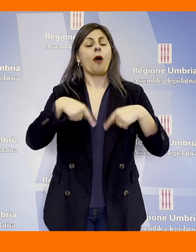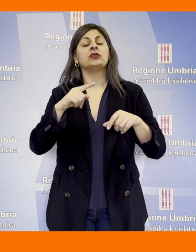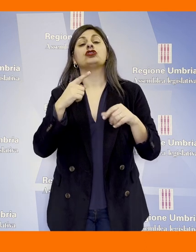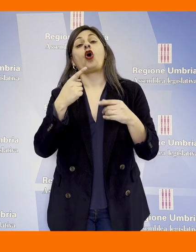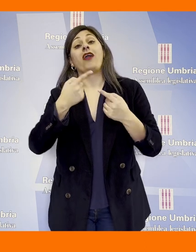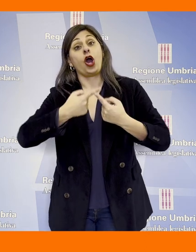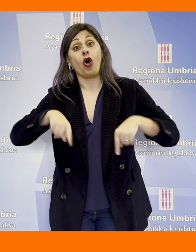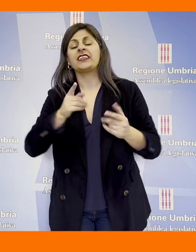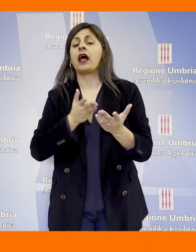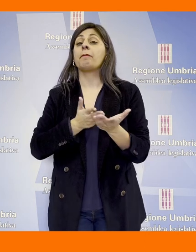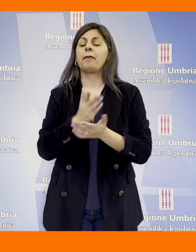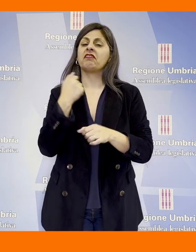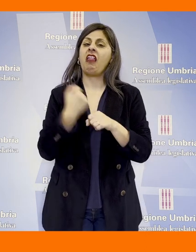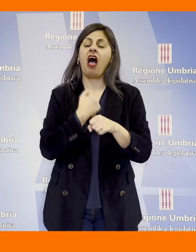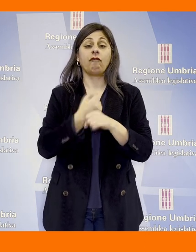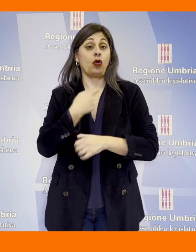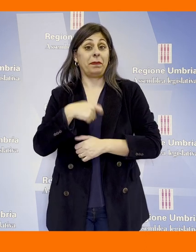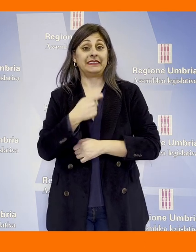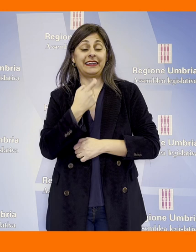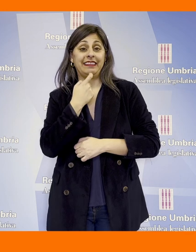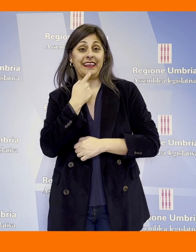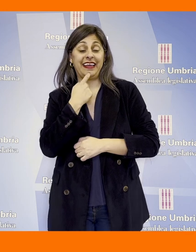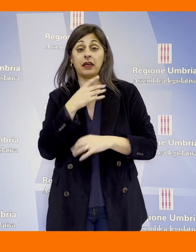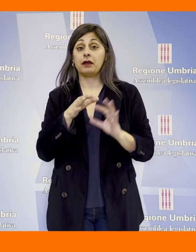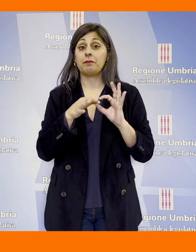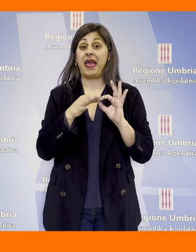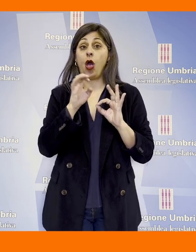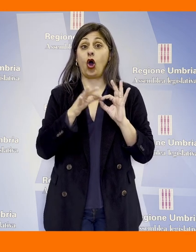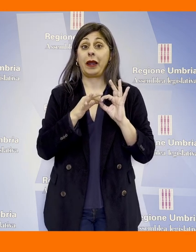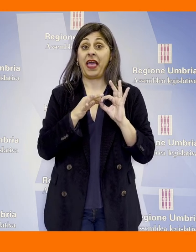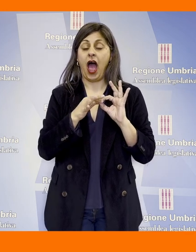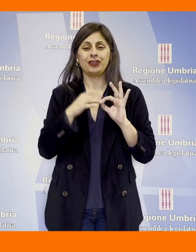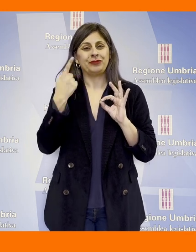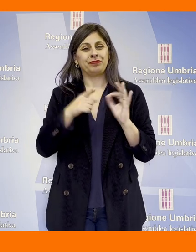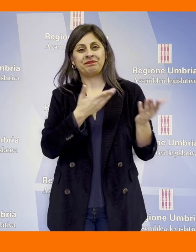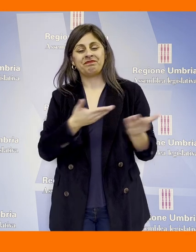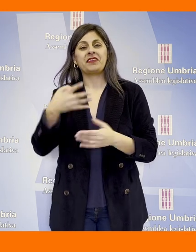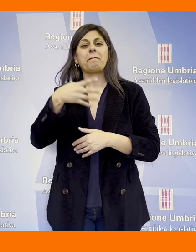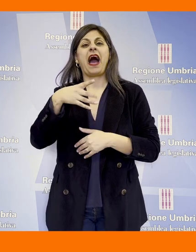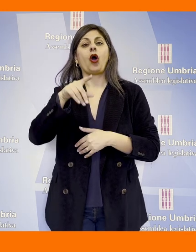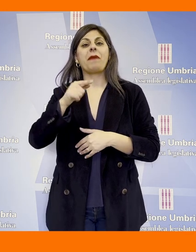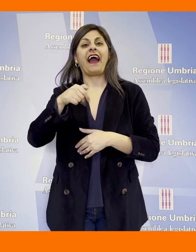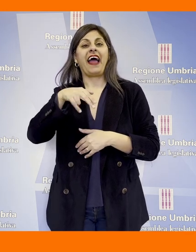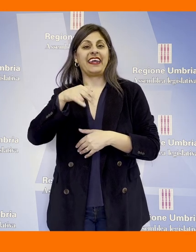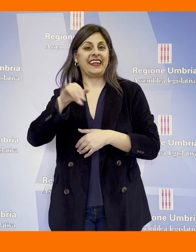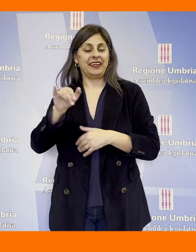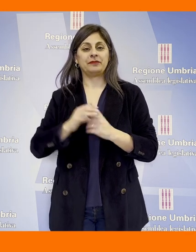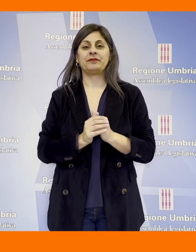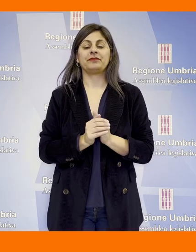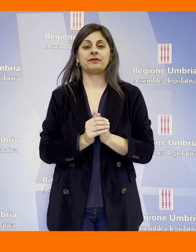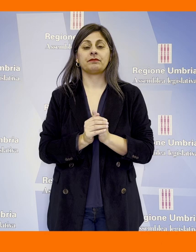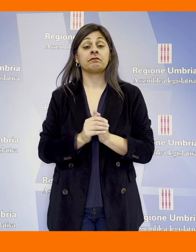commissione consigliare permanente, presieduta da Eleonora Pace in questo servizio di Marco Paganini.